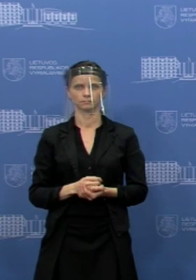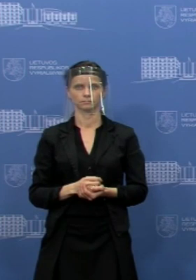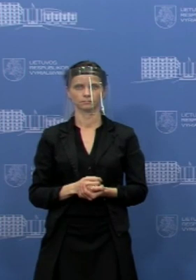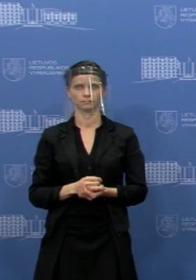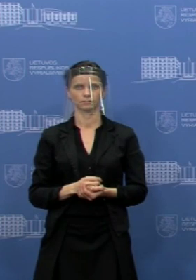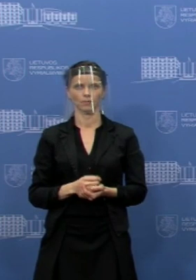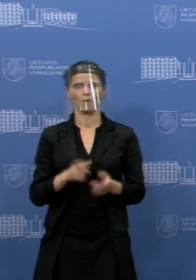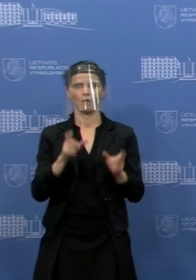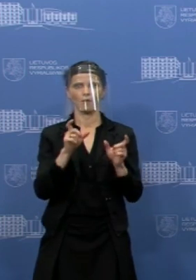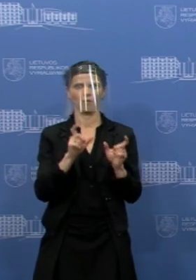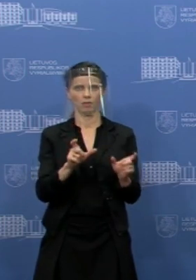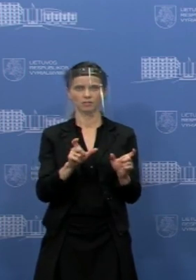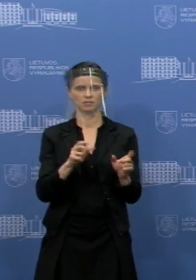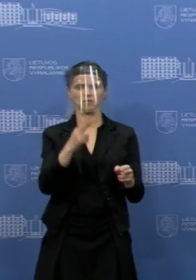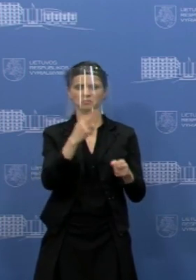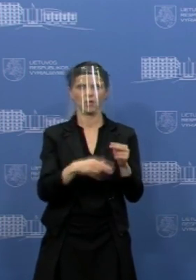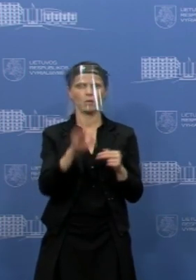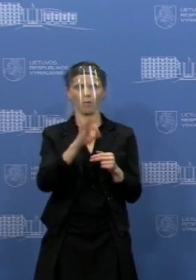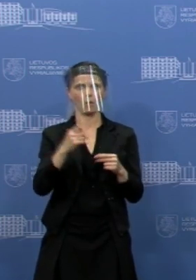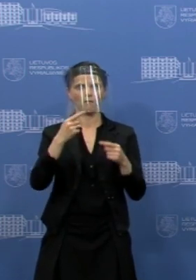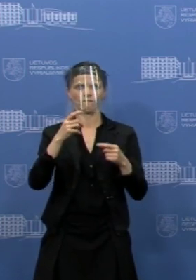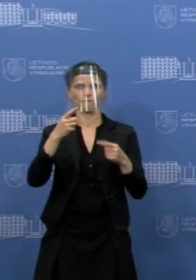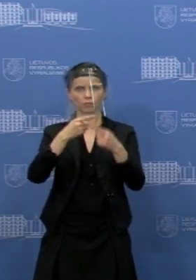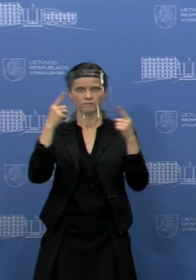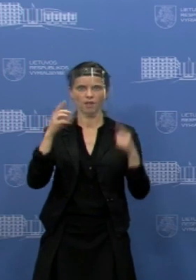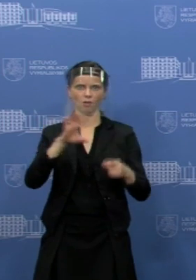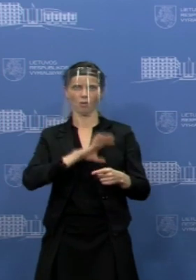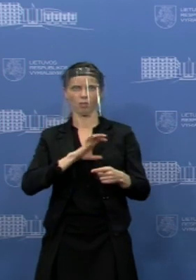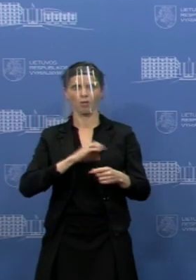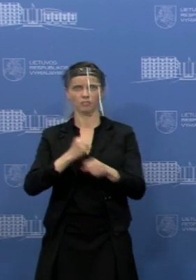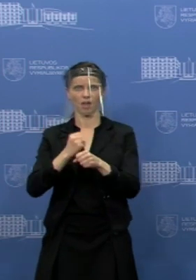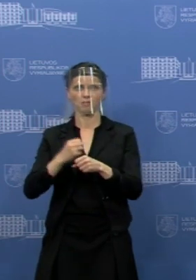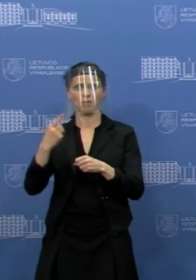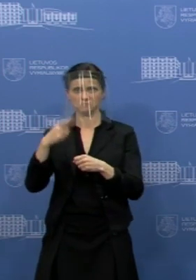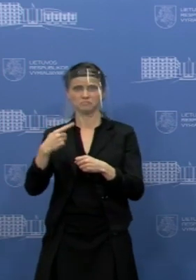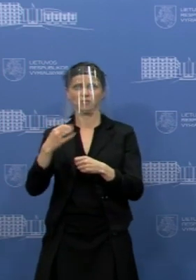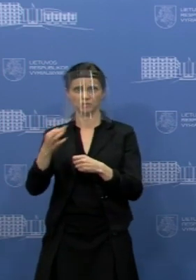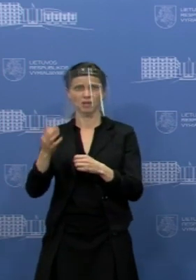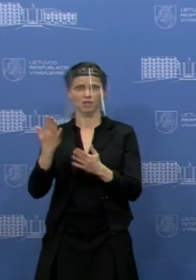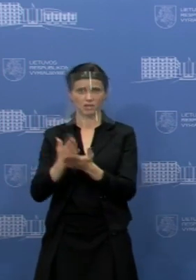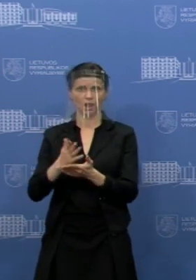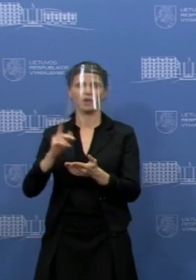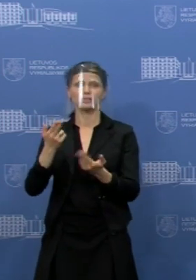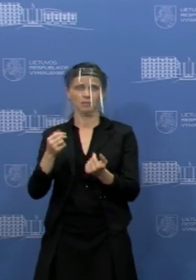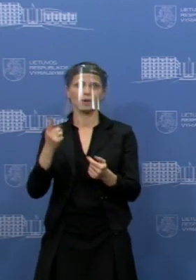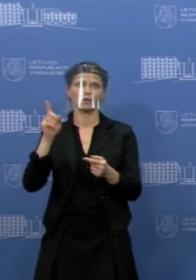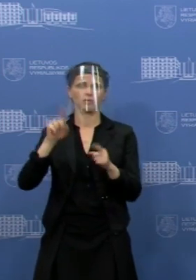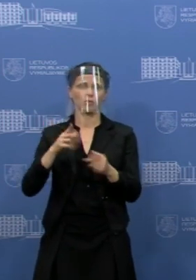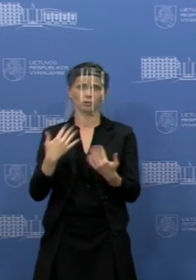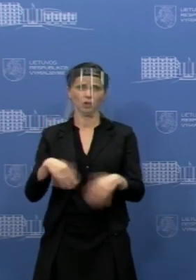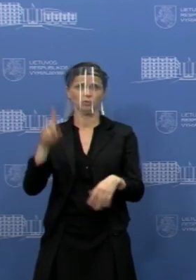kas nors pasakyti apie aukštojų mokyklų darbą. Na, aš suprantu, kad daugelis turbūt ir taip yra perėjusios jau į nuotolinį tą ūgdymą, bet ar yra